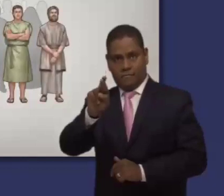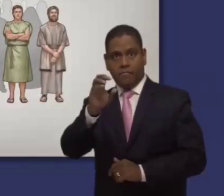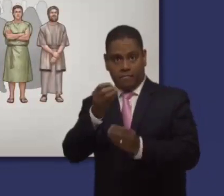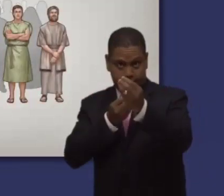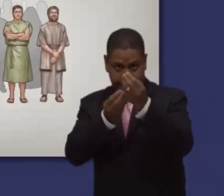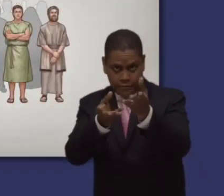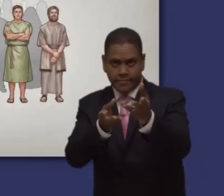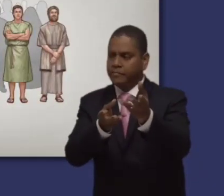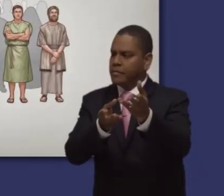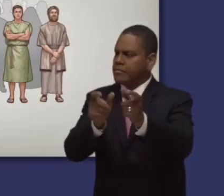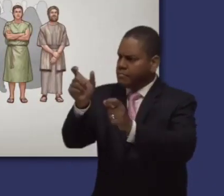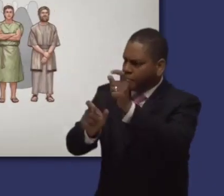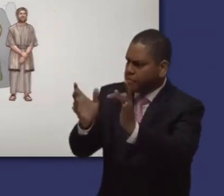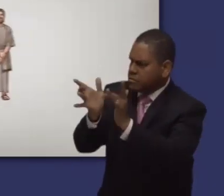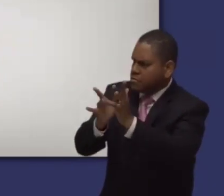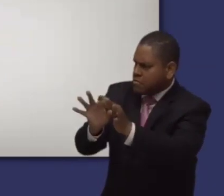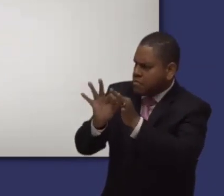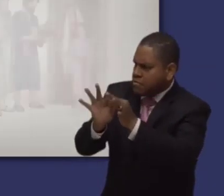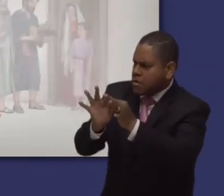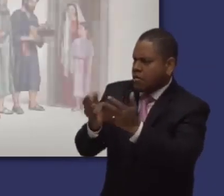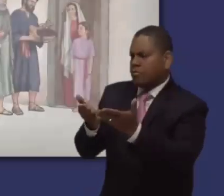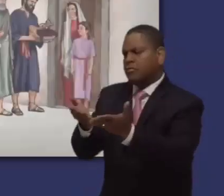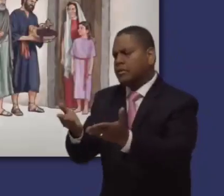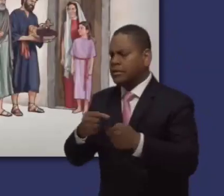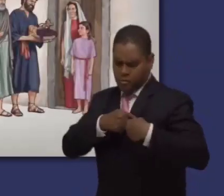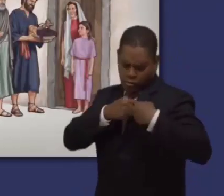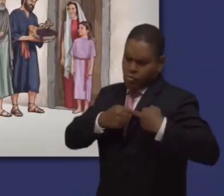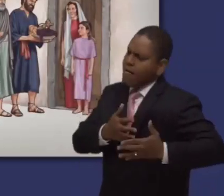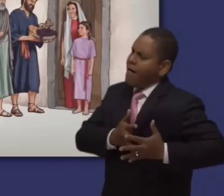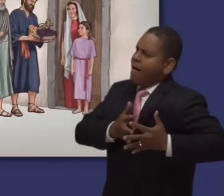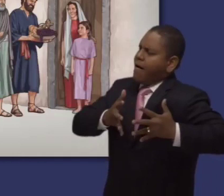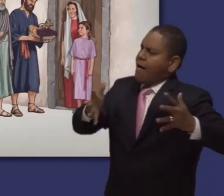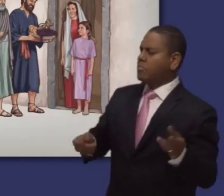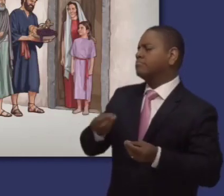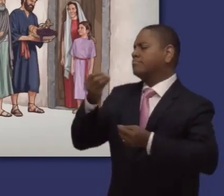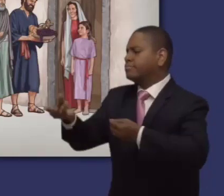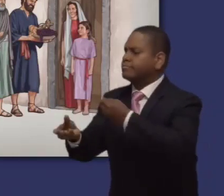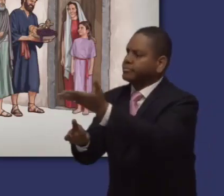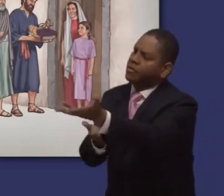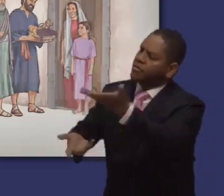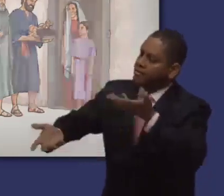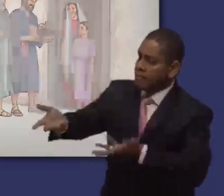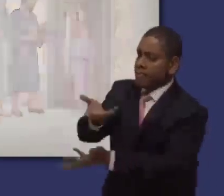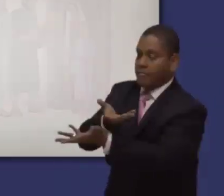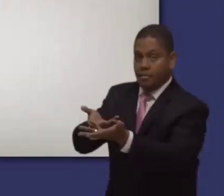cristianos ungidos son una nación santa y un sacerdocio real que comparte lo que tiene con los demás.